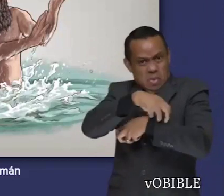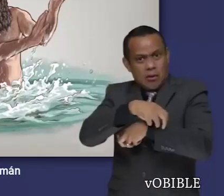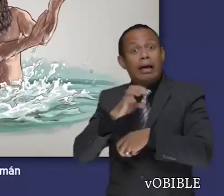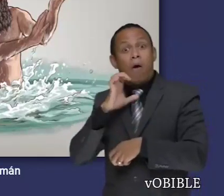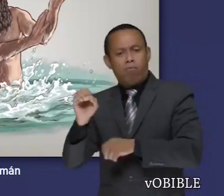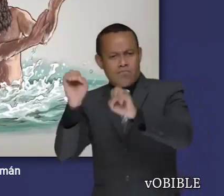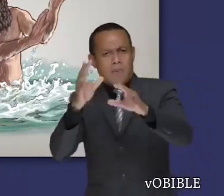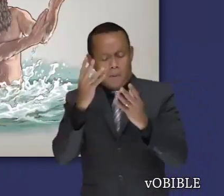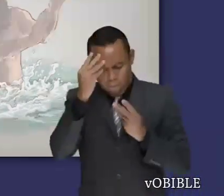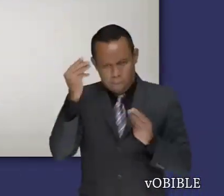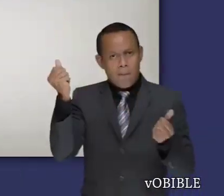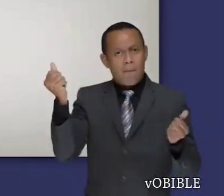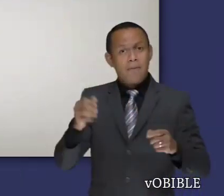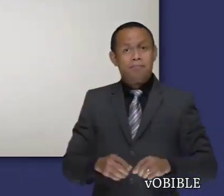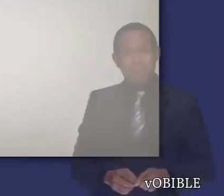ejército de Siria.